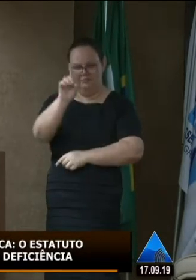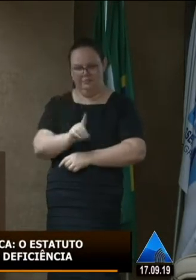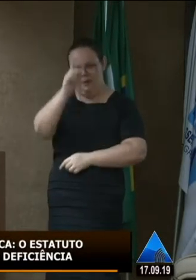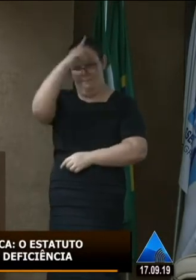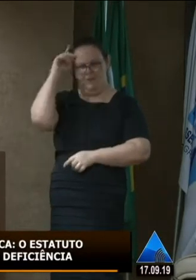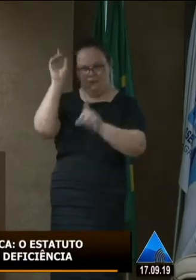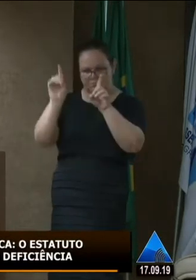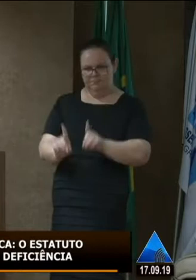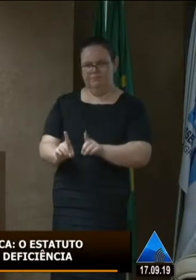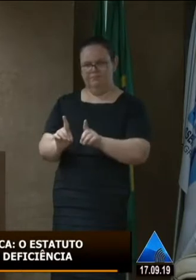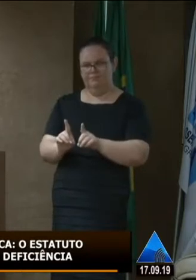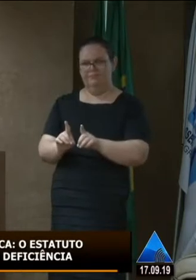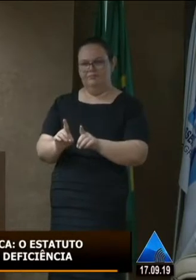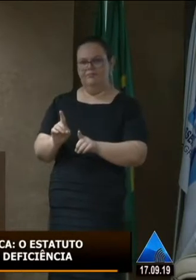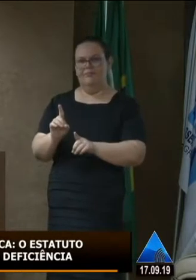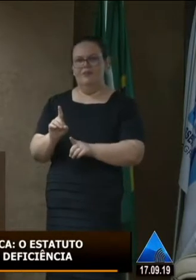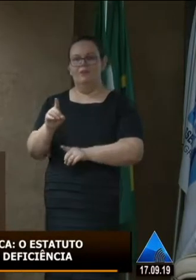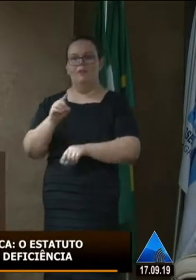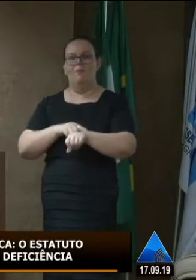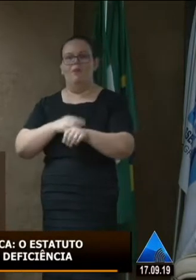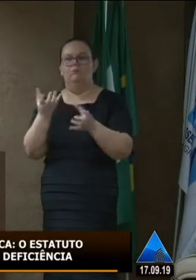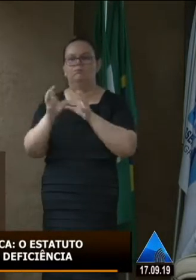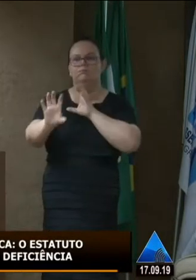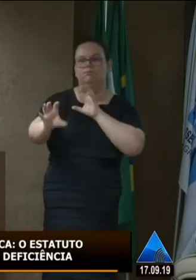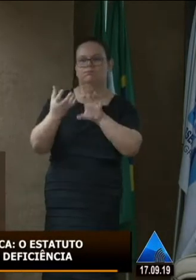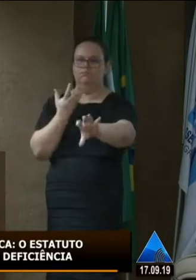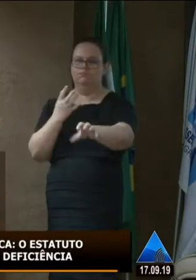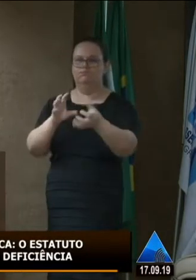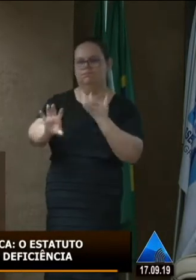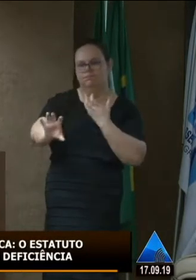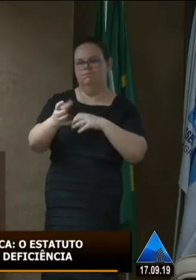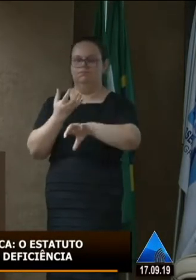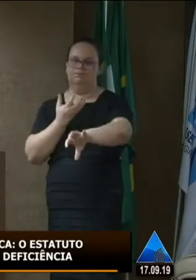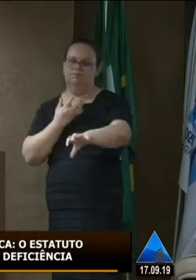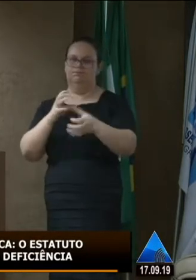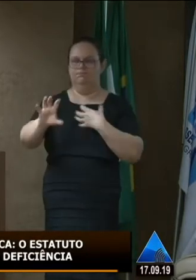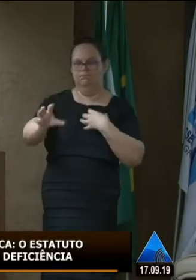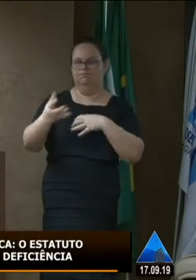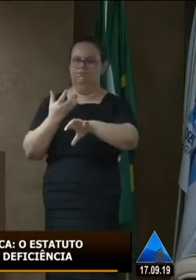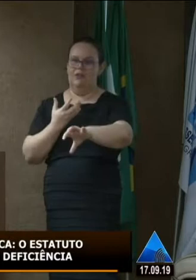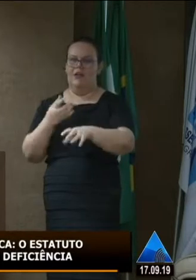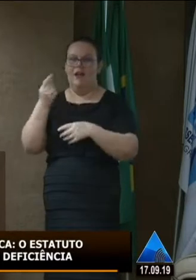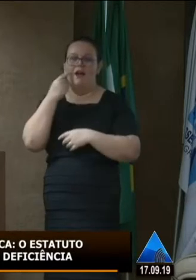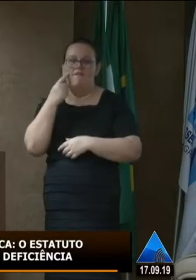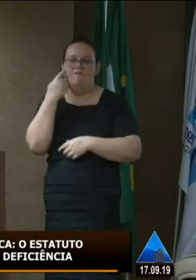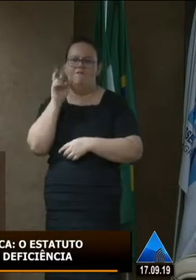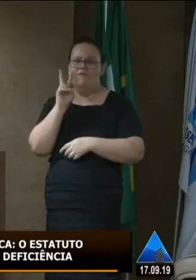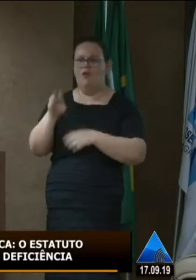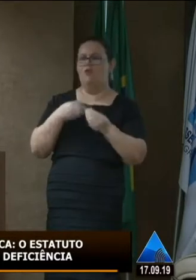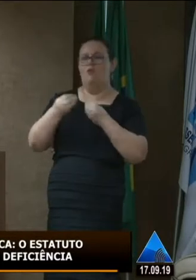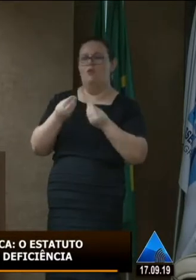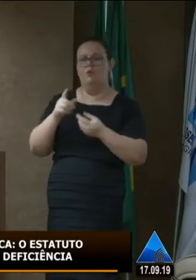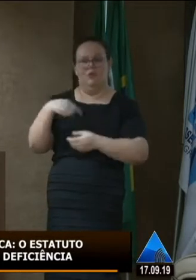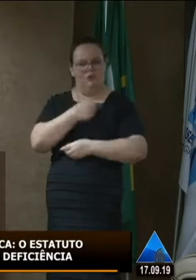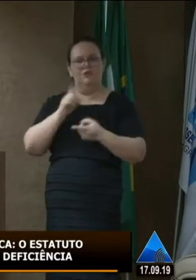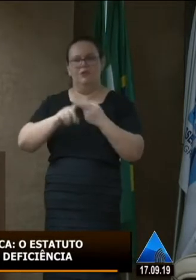pessoas com deficiência nos exige empatia nos exige a capacidade de sensibilidade de enxergar que também somos deficientes